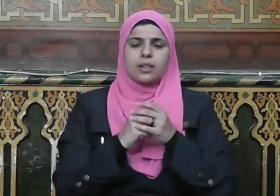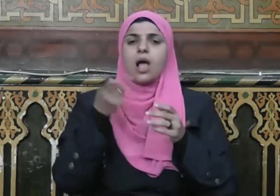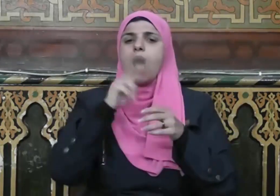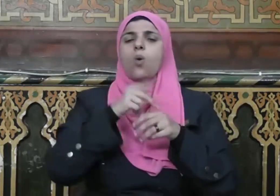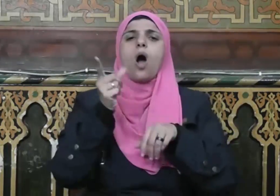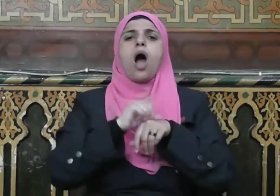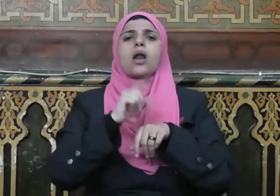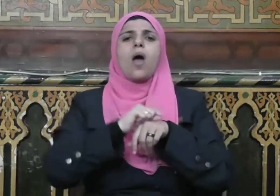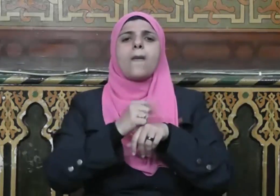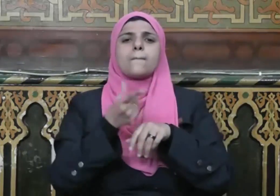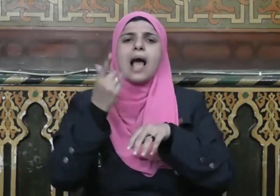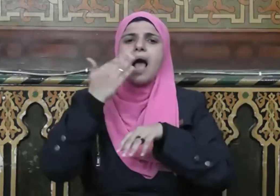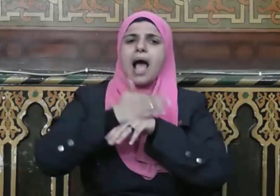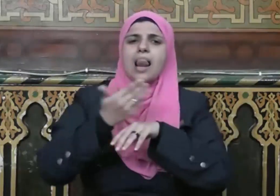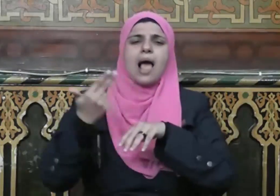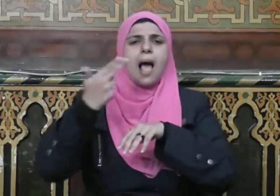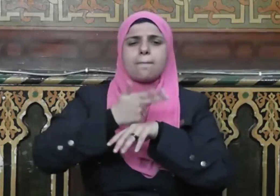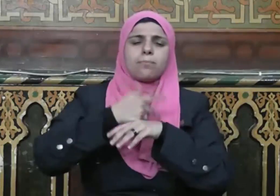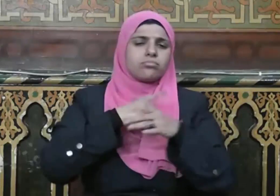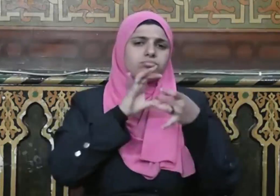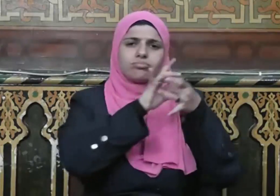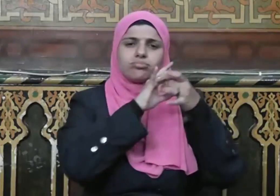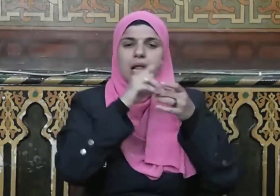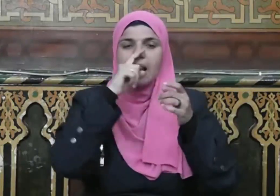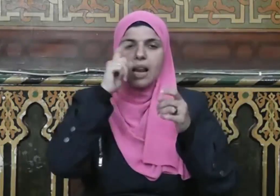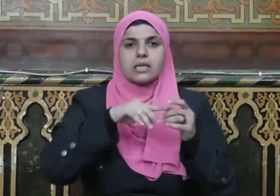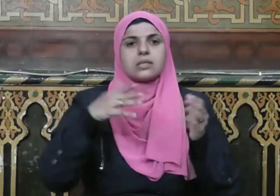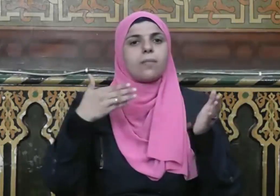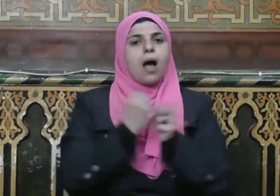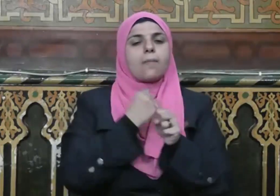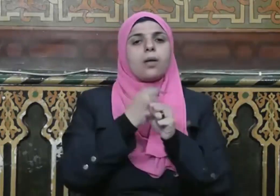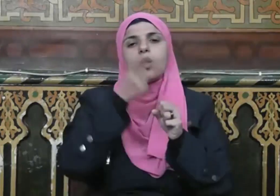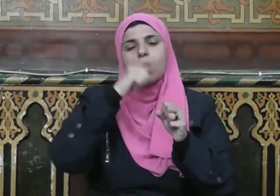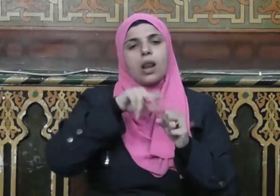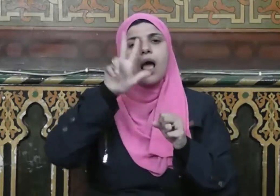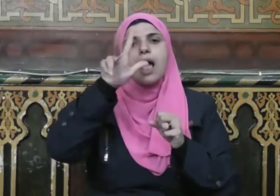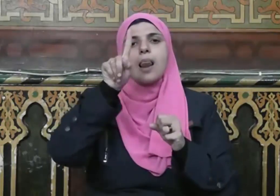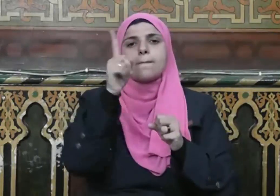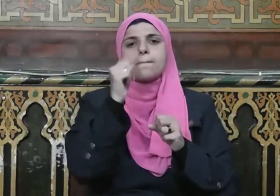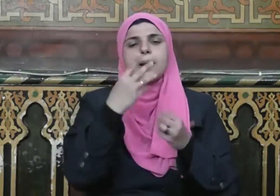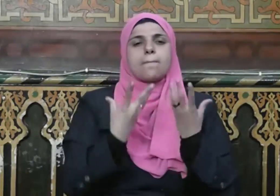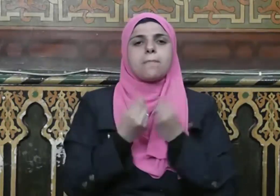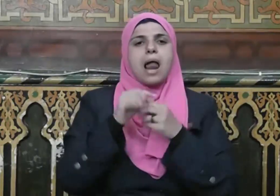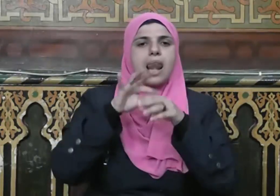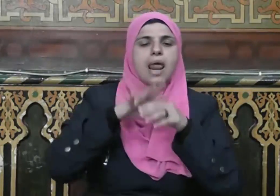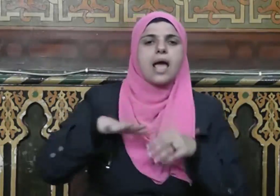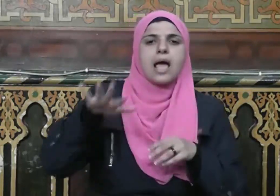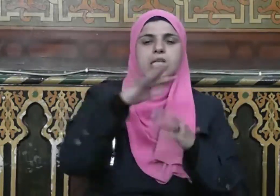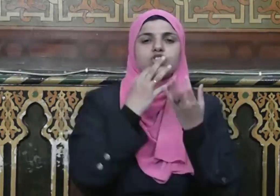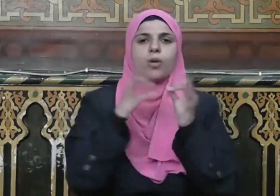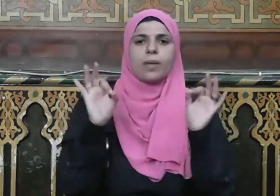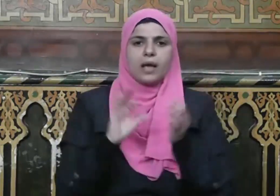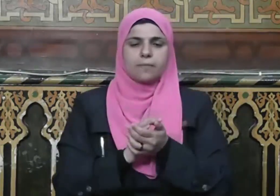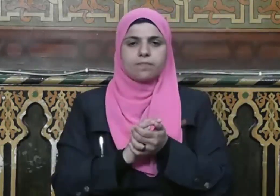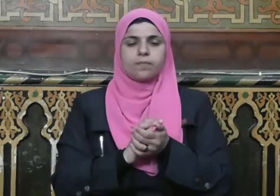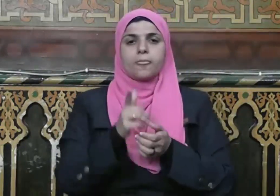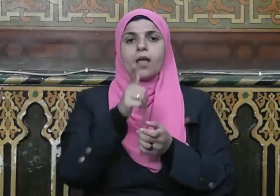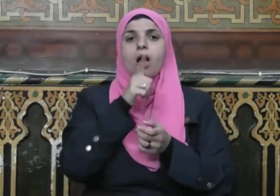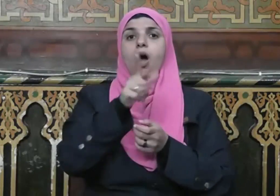للرحم وغير ذلك من صنوف البر مع الناس جميعا قال تعالى